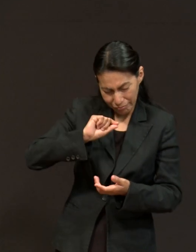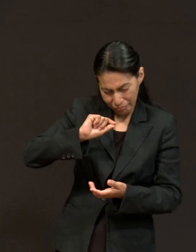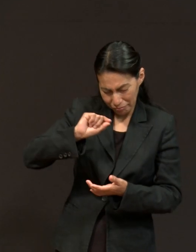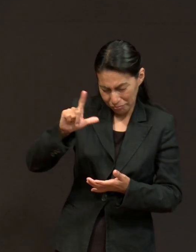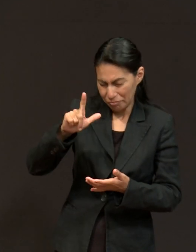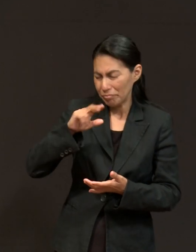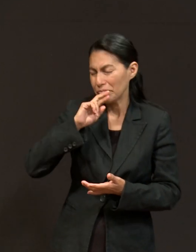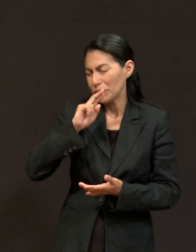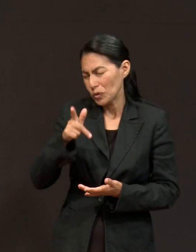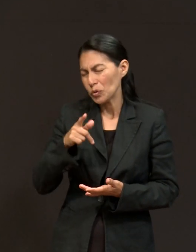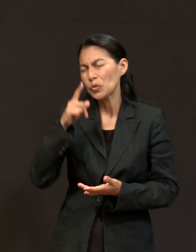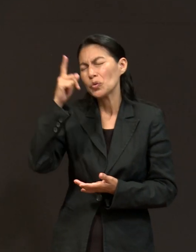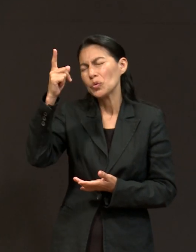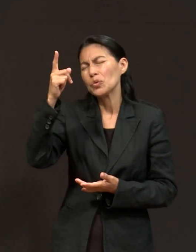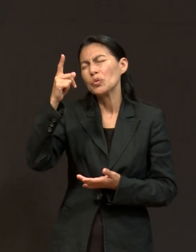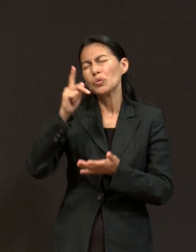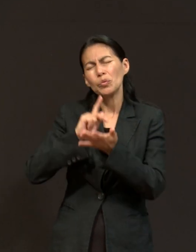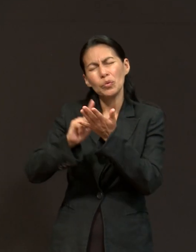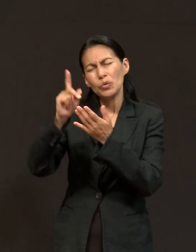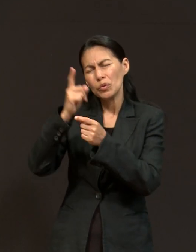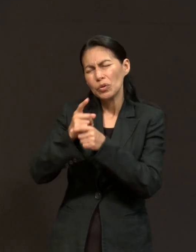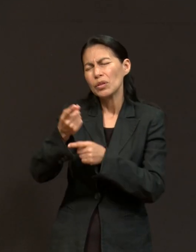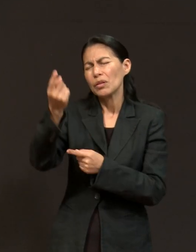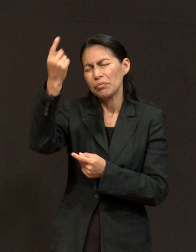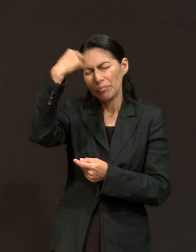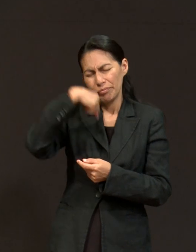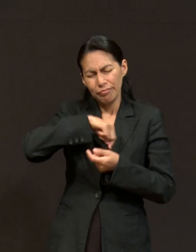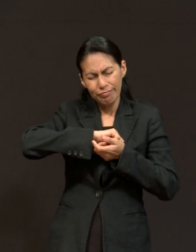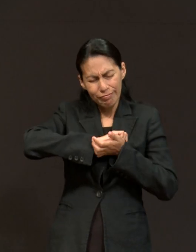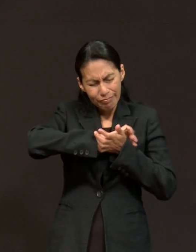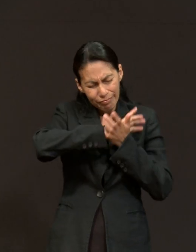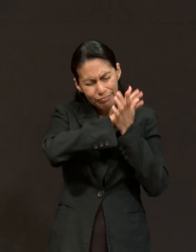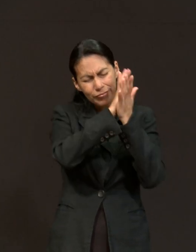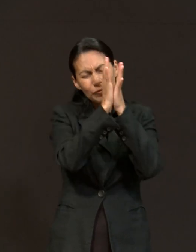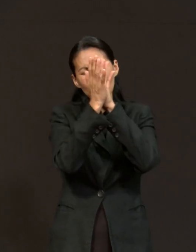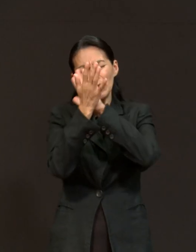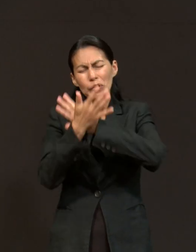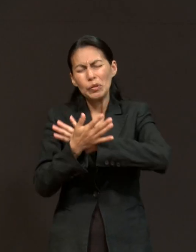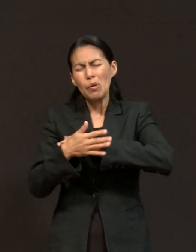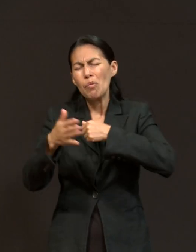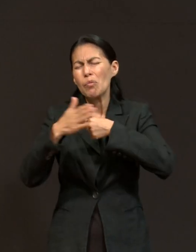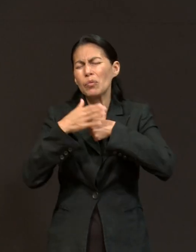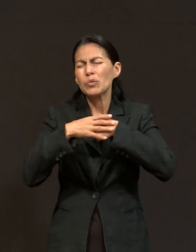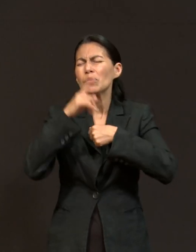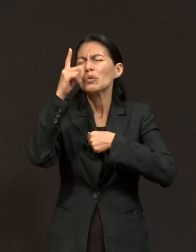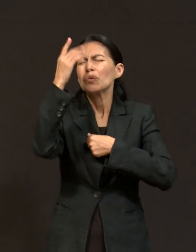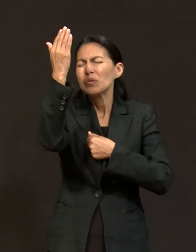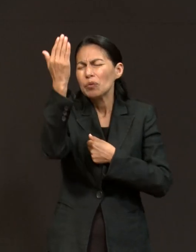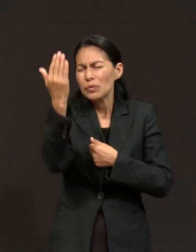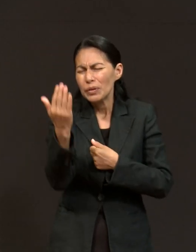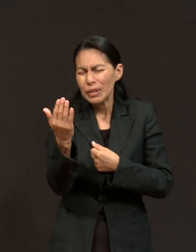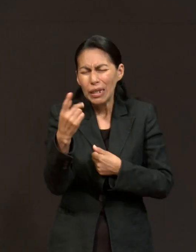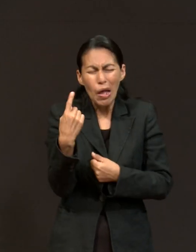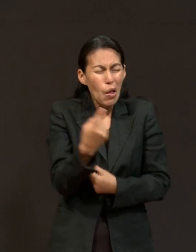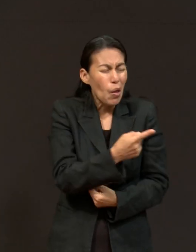es tu voluntad, Señor. Que cuando tú regreses, también pueda ser un deleite para nosotros encontrarte y verte de nuevo.